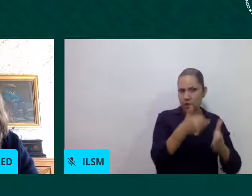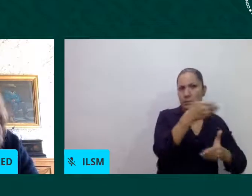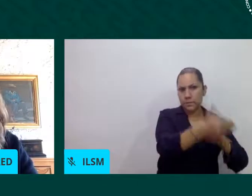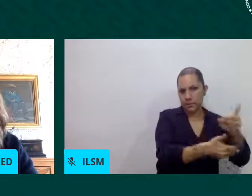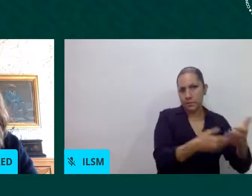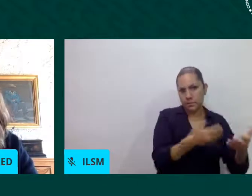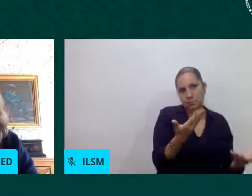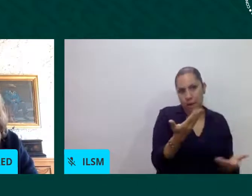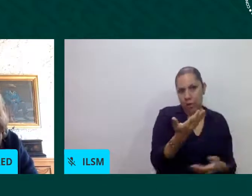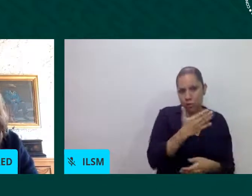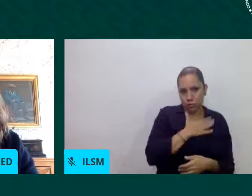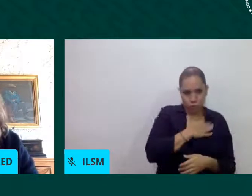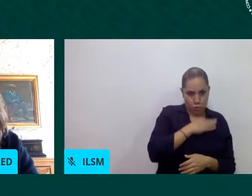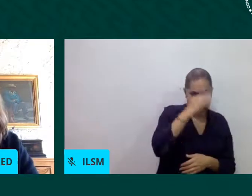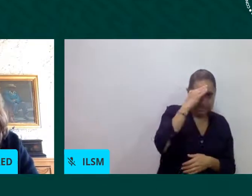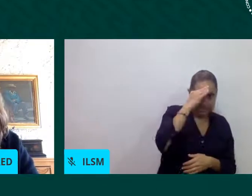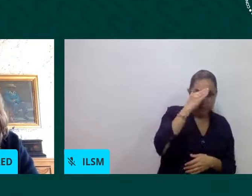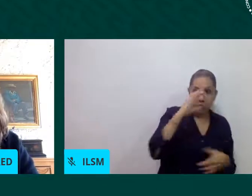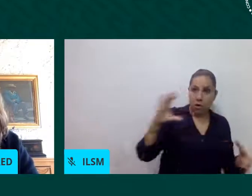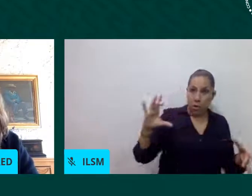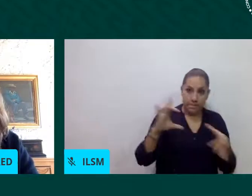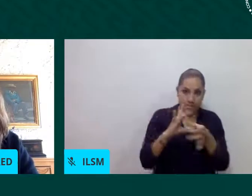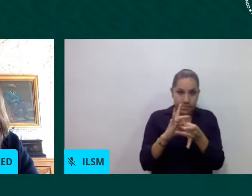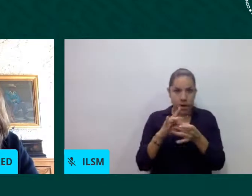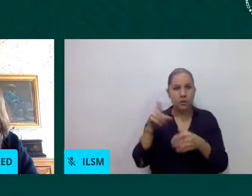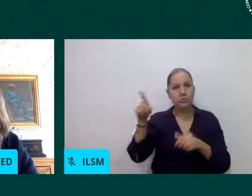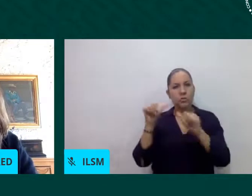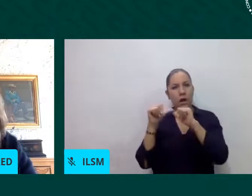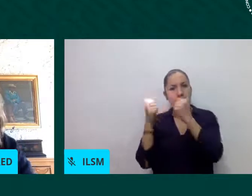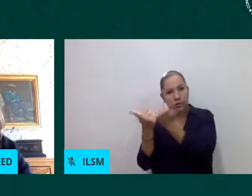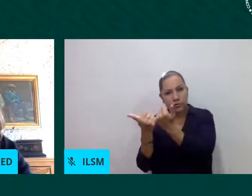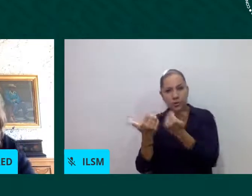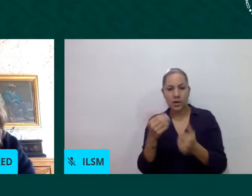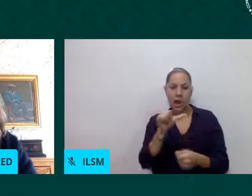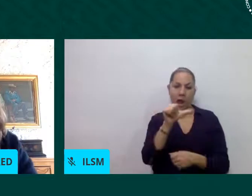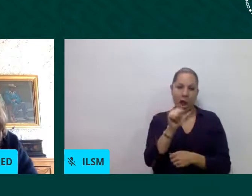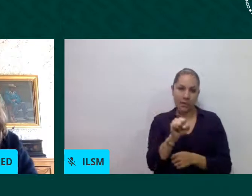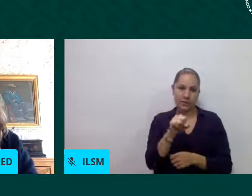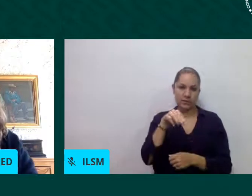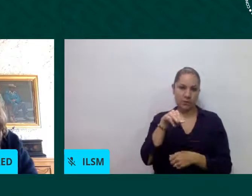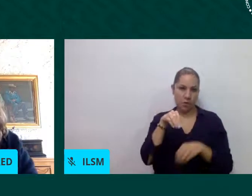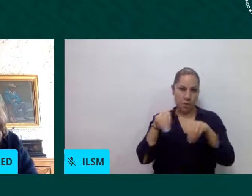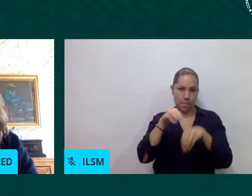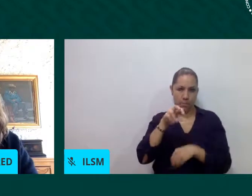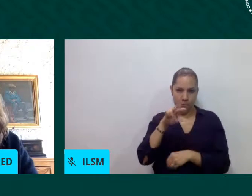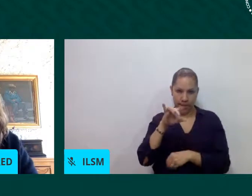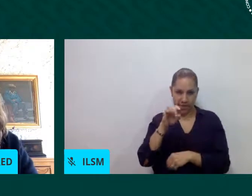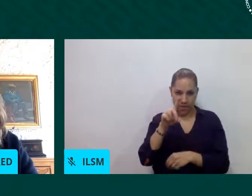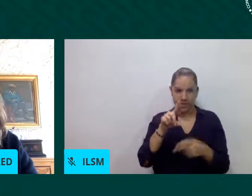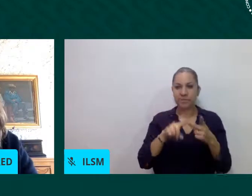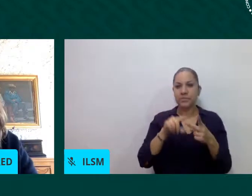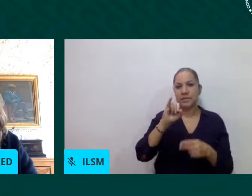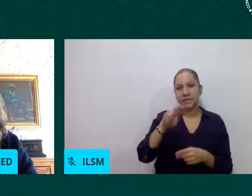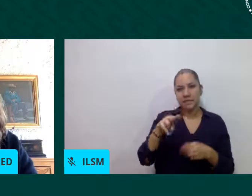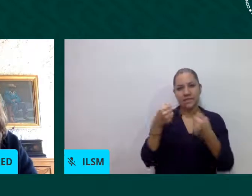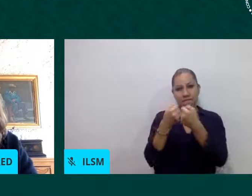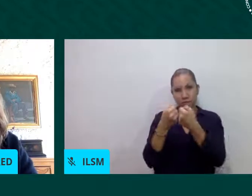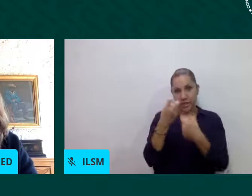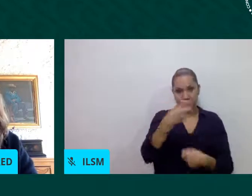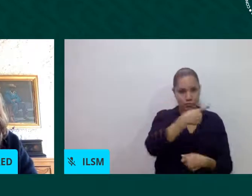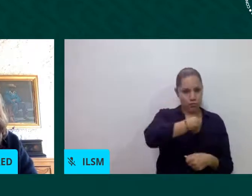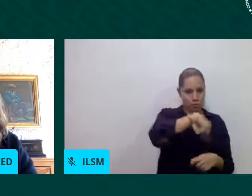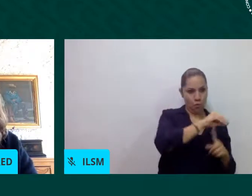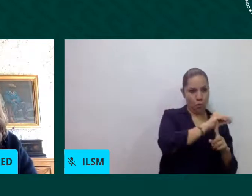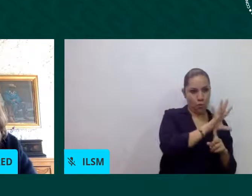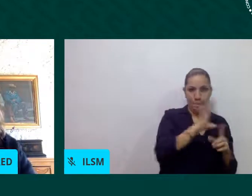ASMOVILIDAD o como Sin Fronteras por ejemplo con las que COPRED trabaja muy de cerca y con muchas otras pues es fundamental pero también el trabajo